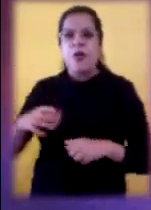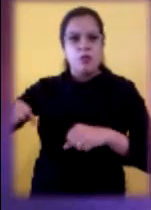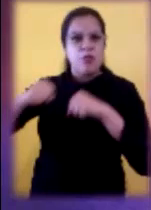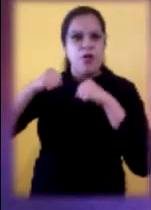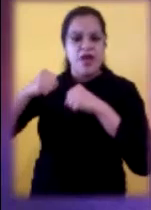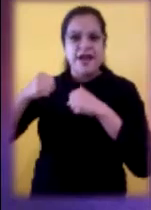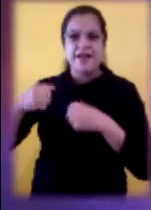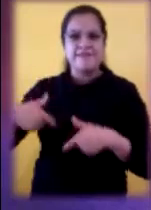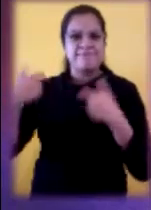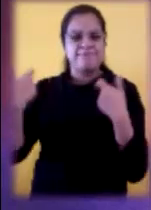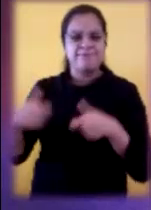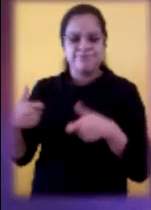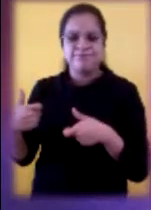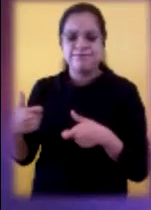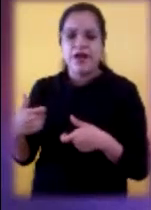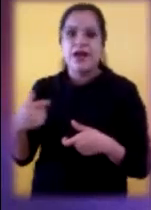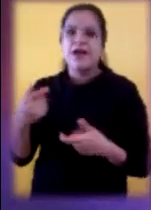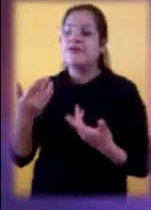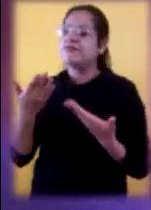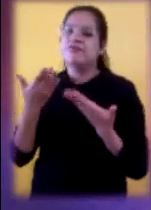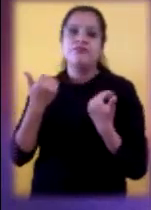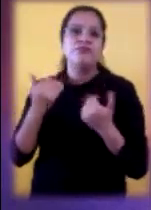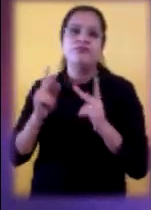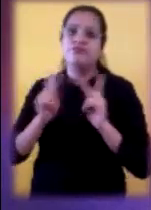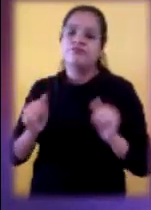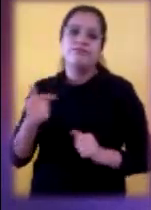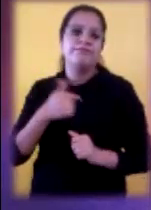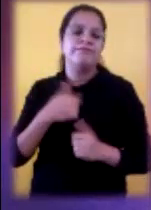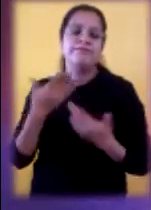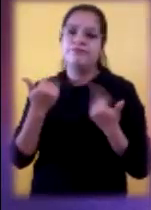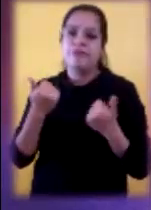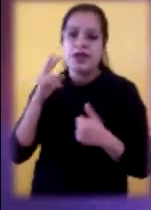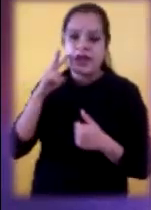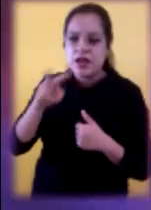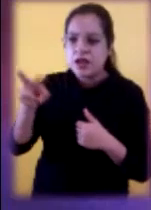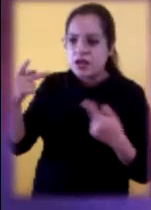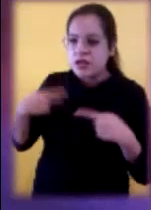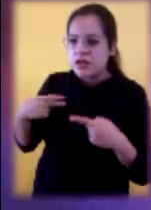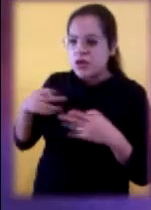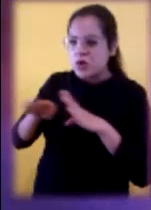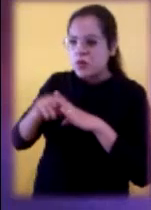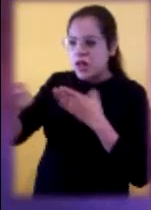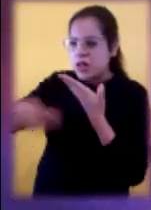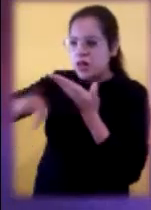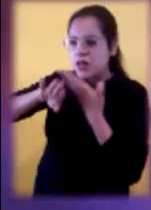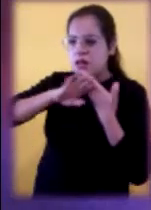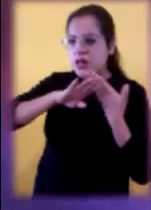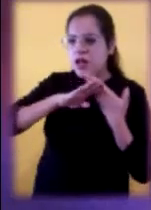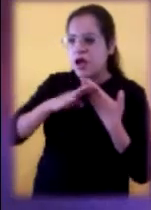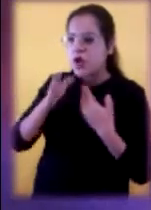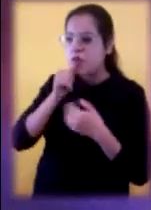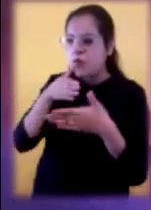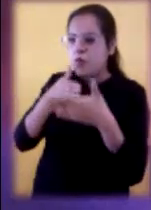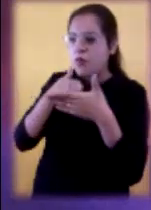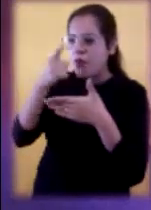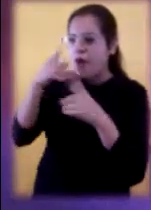placeres, de deseos de poder y de riquezas, nunca encontrará la paz y verá en